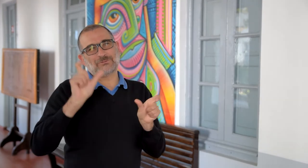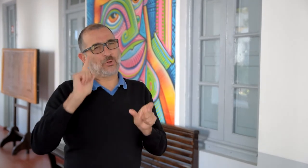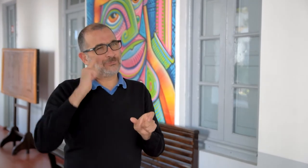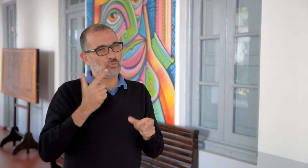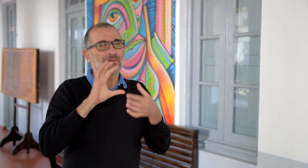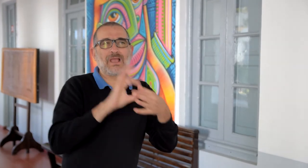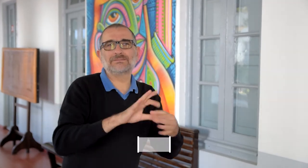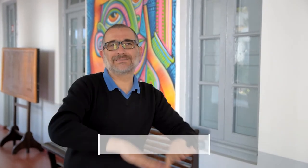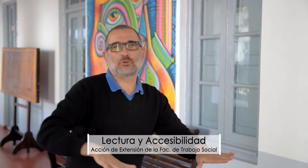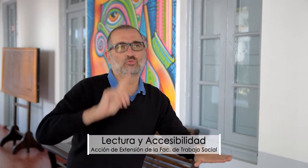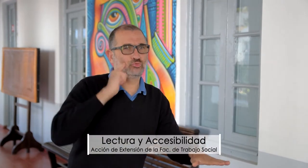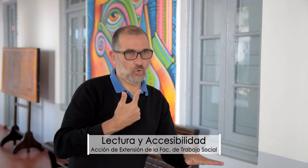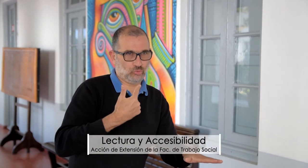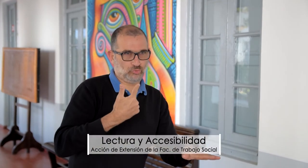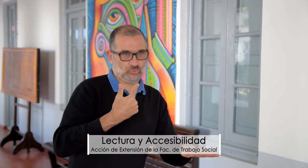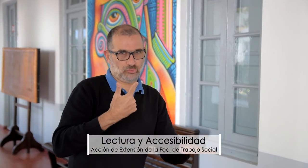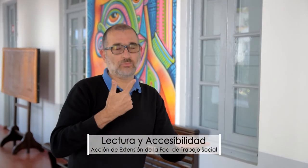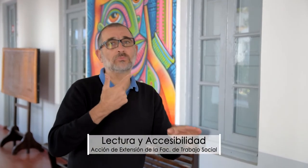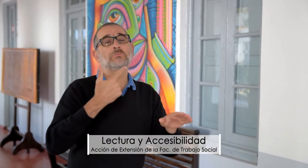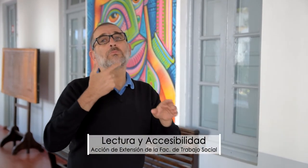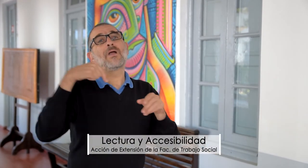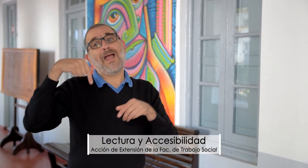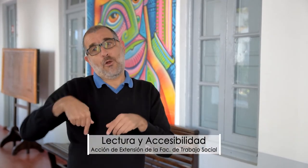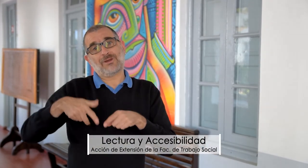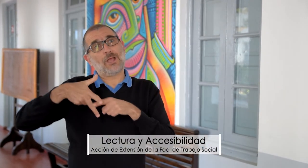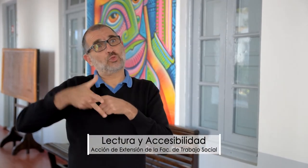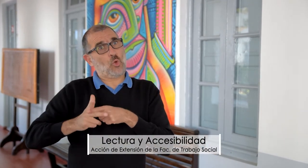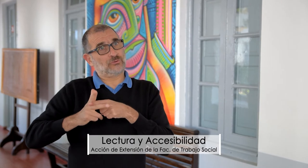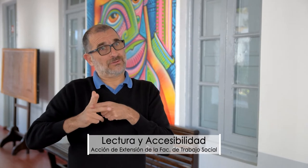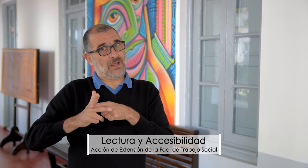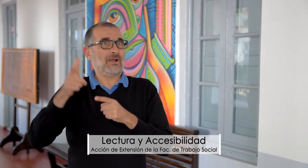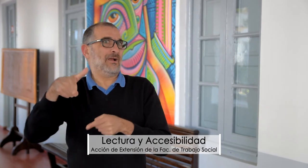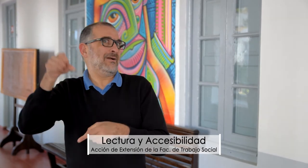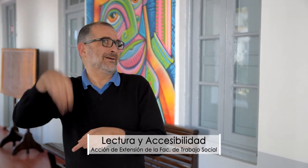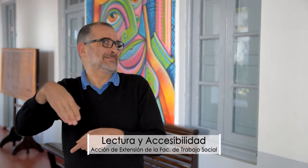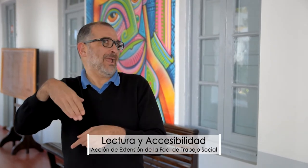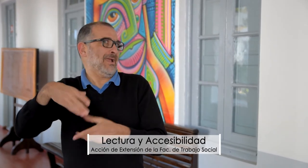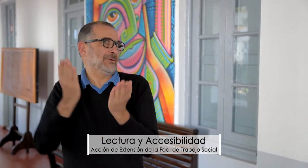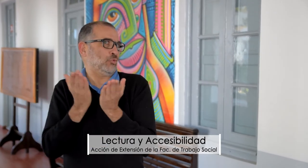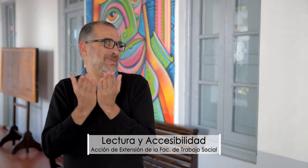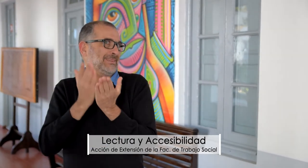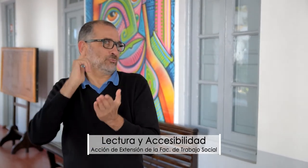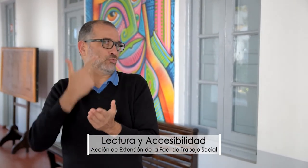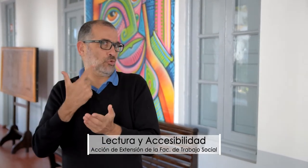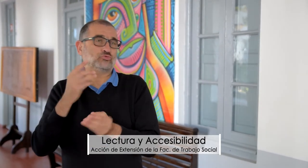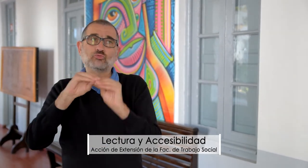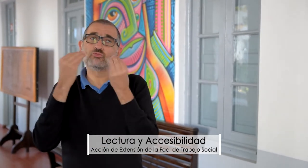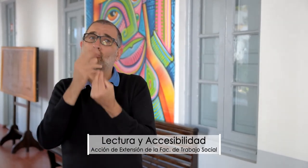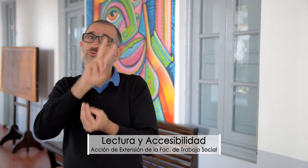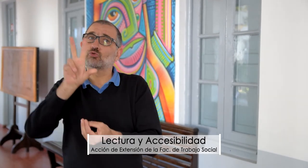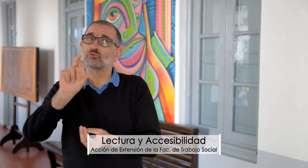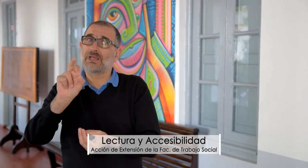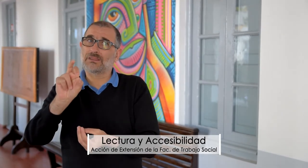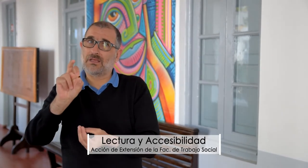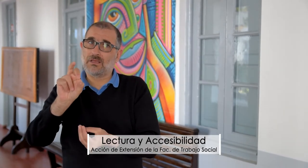con personas sordas, con niños sordos. Y ahora, desde que está la Tulsa,